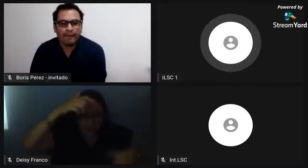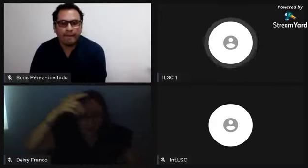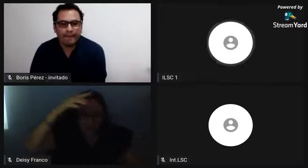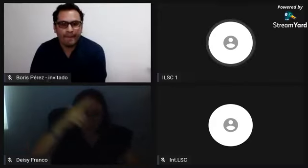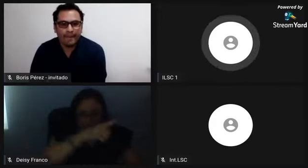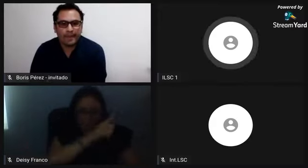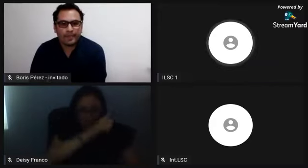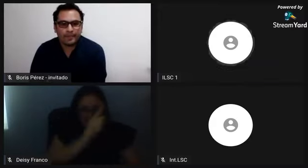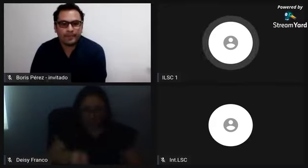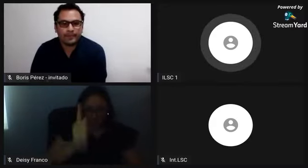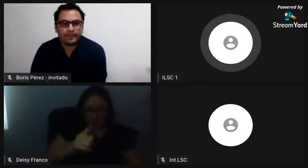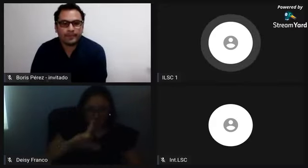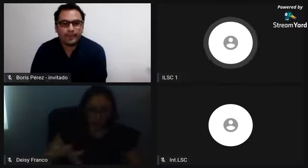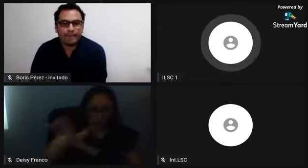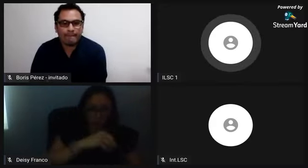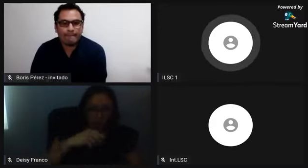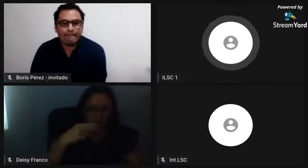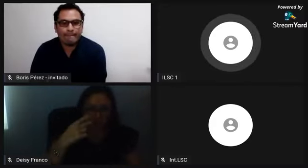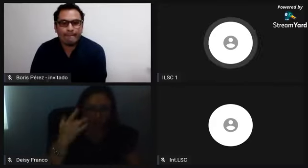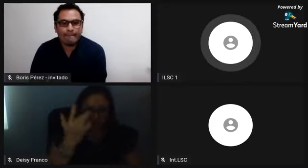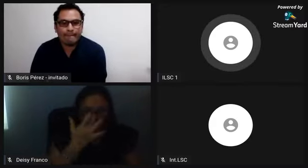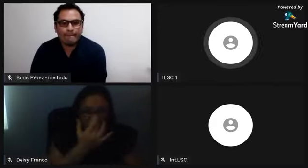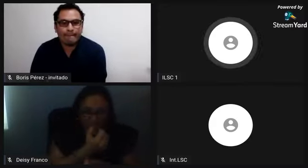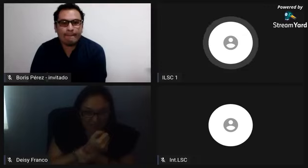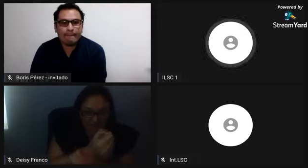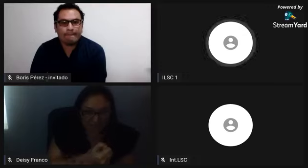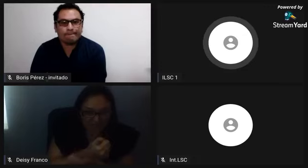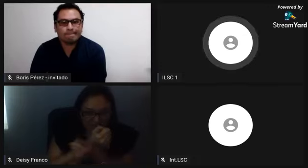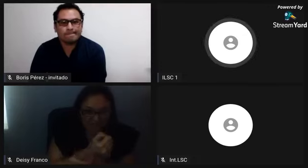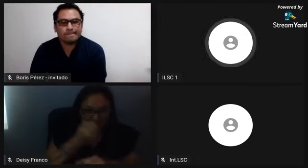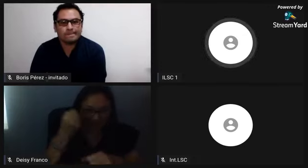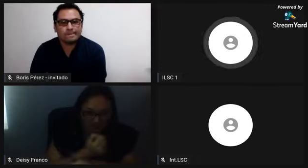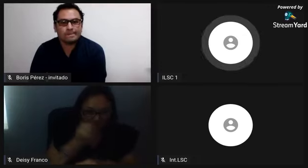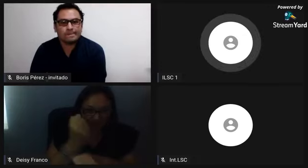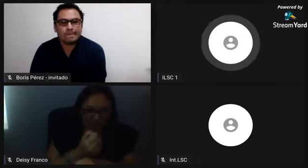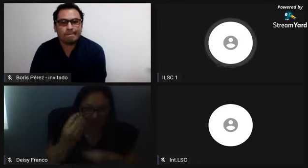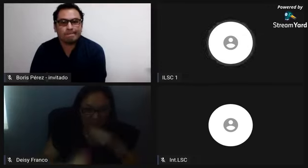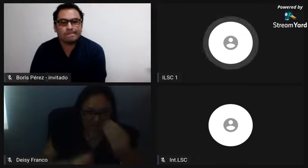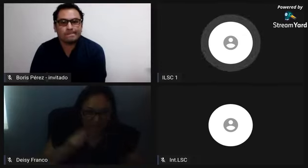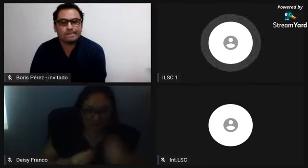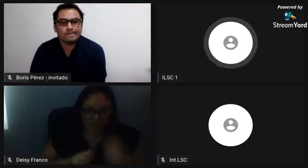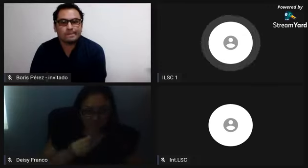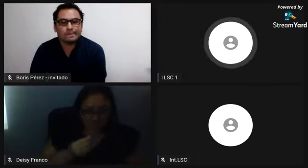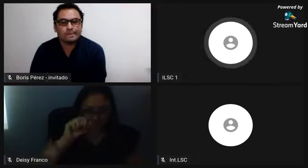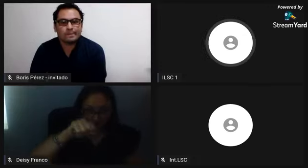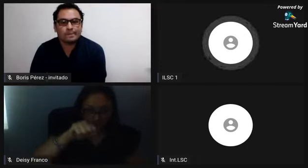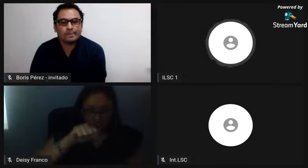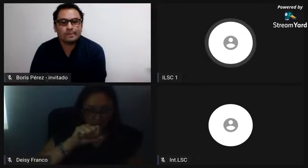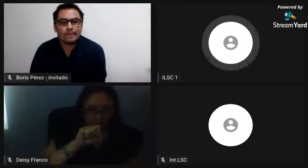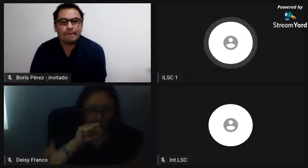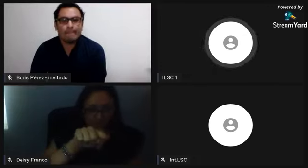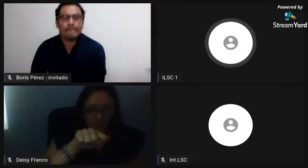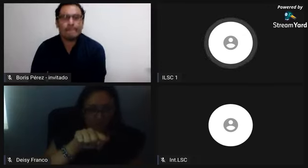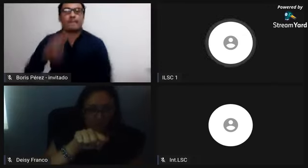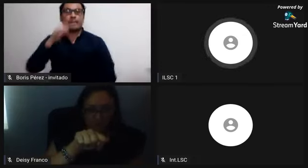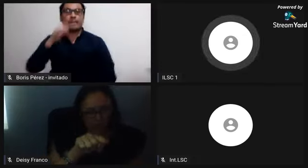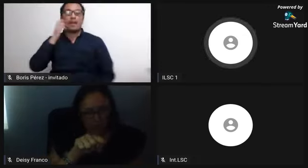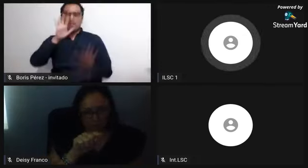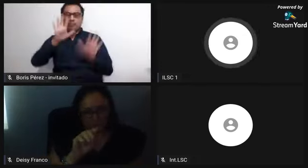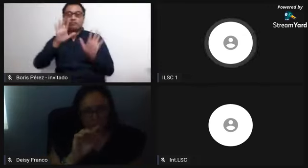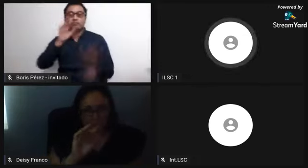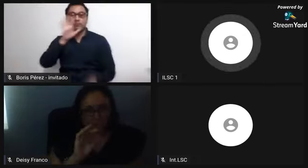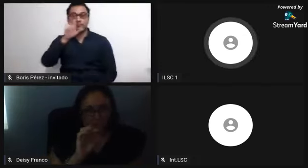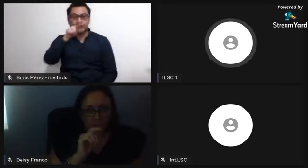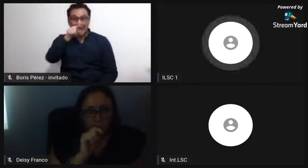café. Ah, no, ok, lo que estaba de color rojo, que era donde estaba ubicado específicamente Cartagena y que